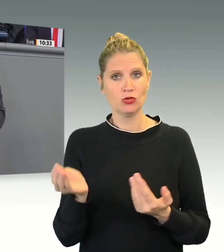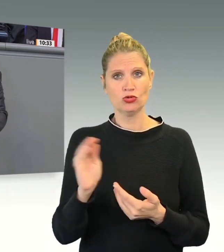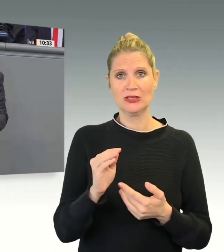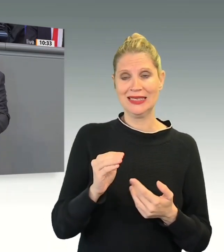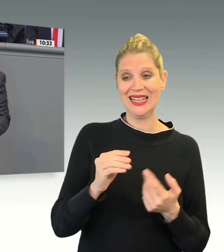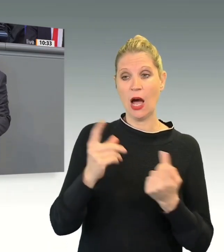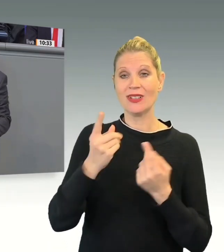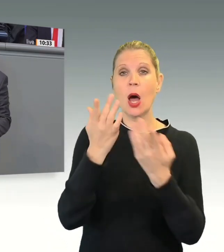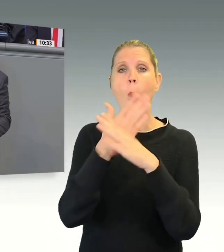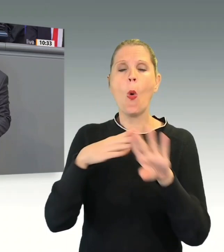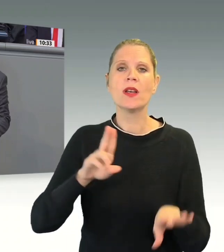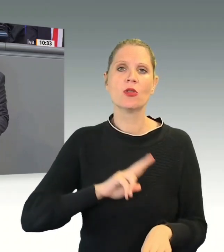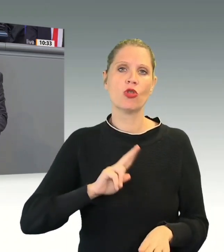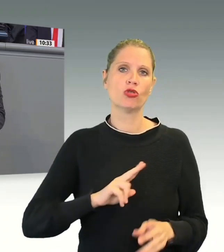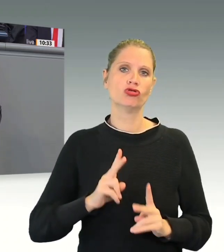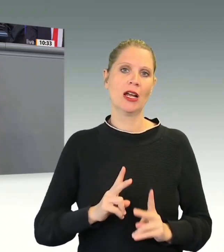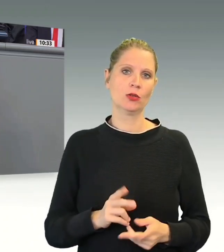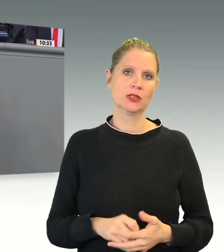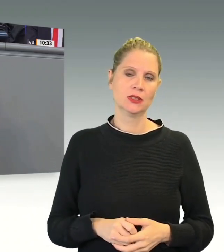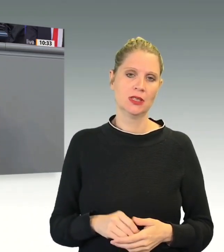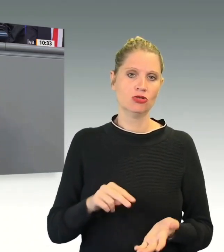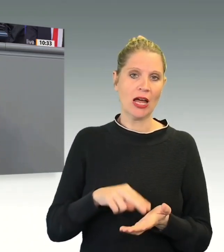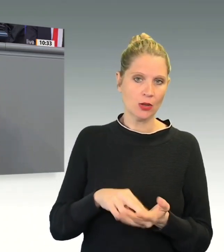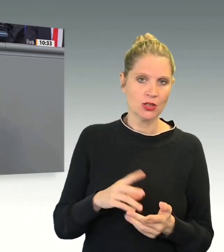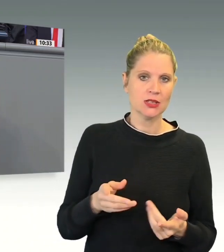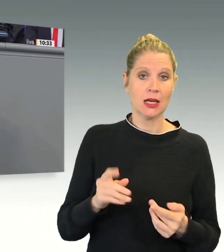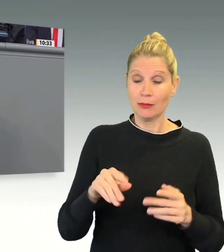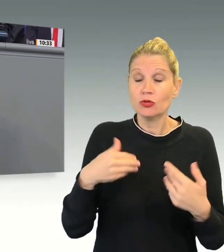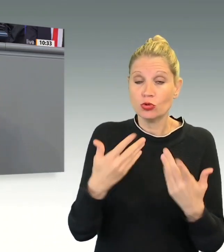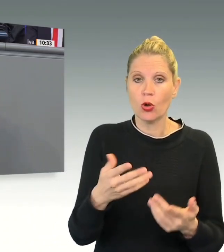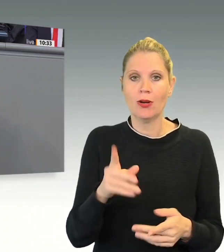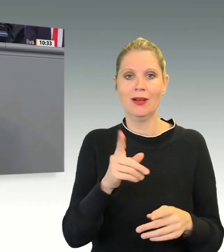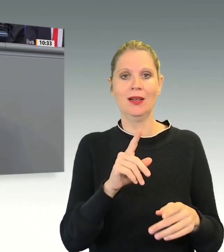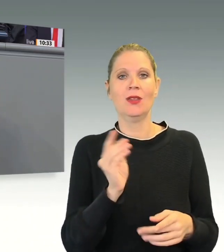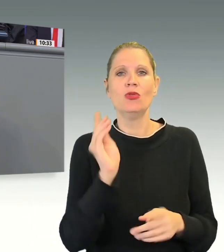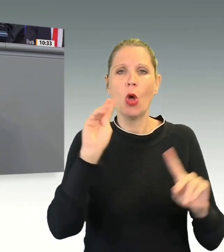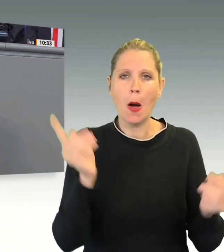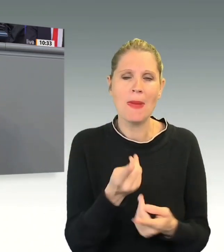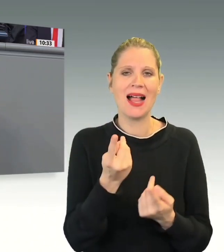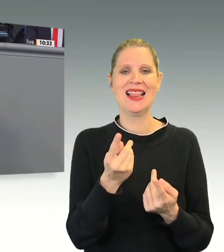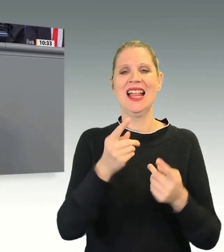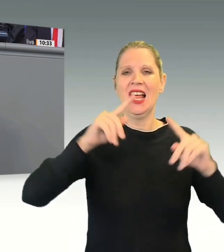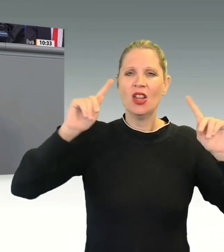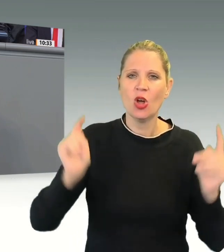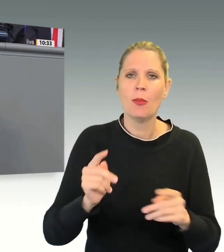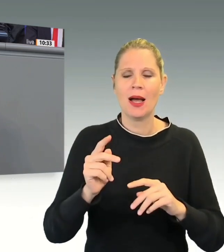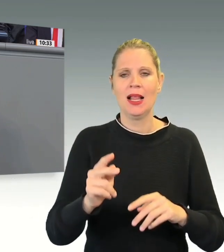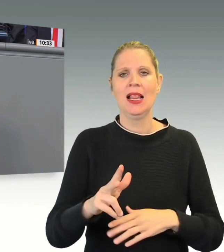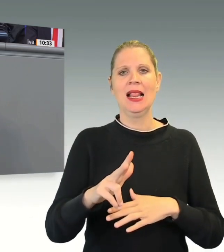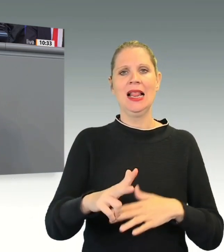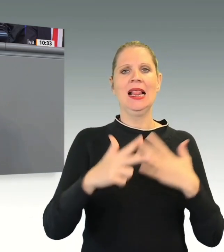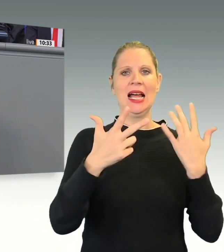Deutschland gibt. Aber so ist es. Es kommen zu den genannten noch 38.300 weitere